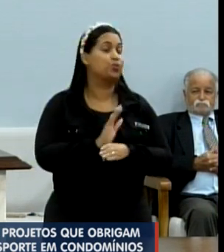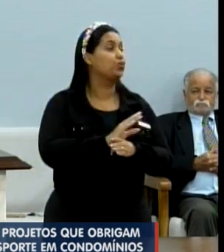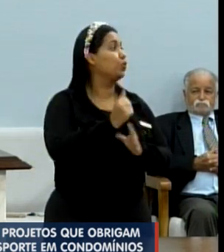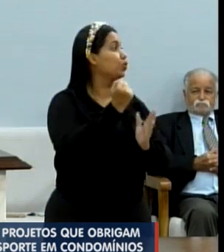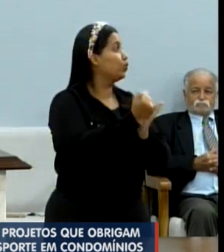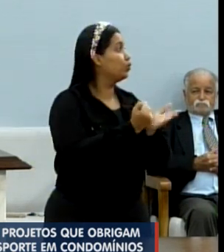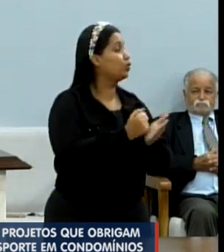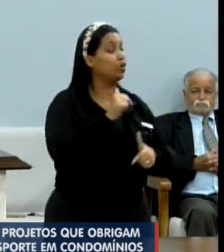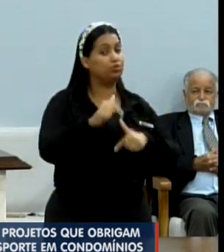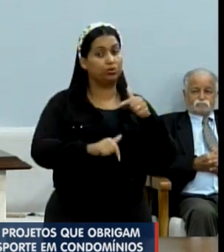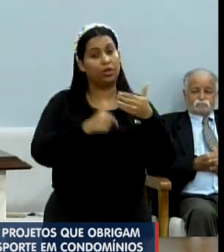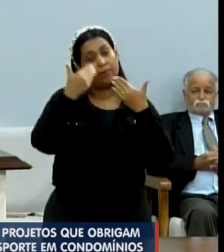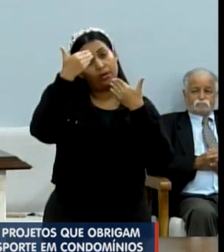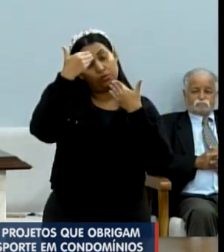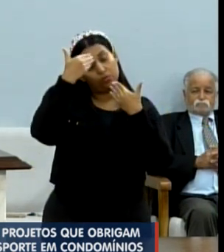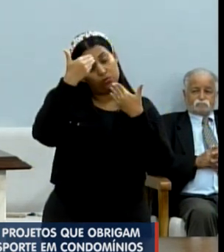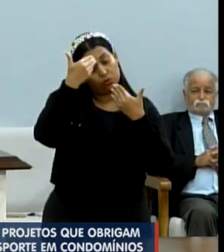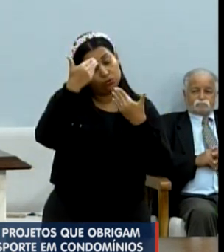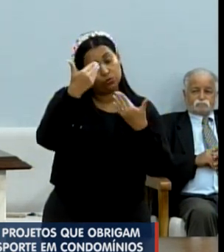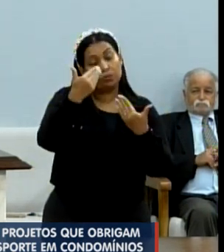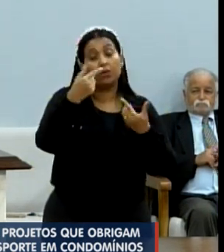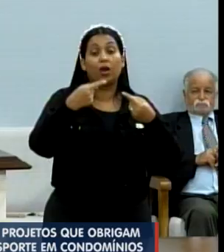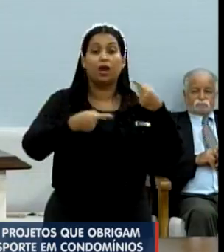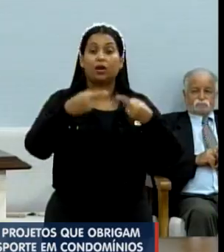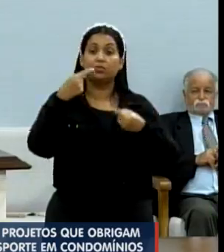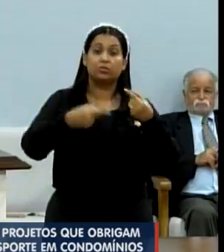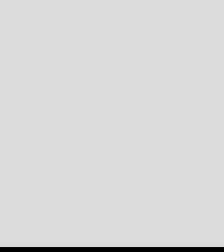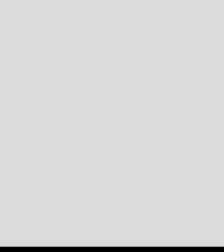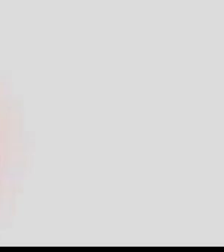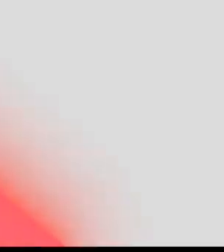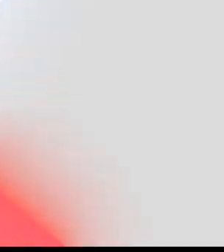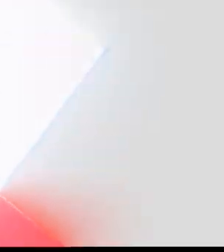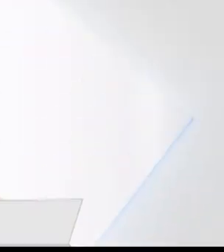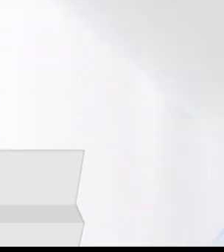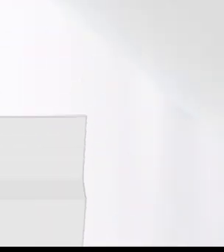trabalho. Muito obrigado, a discussão está lançada.